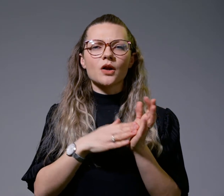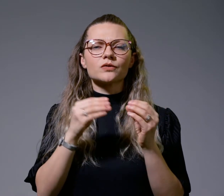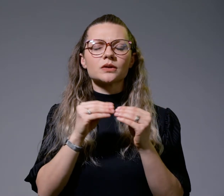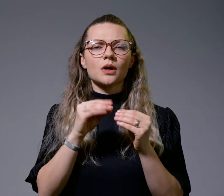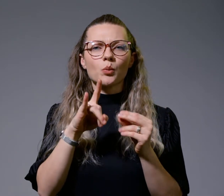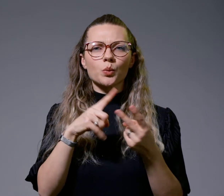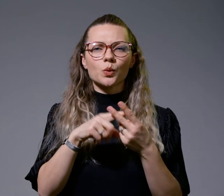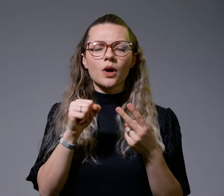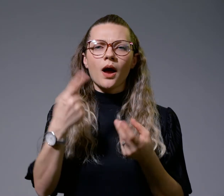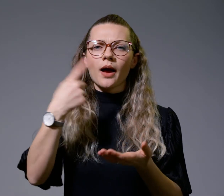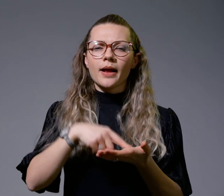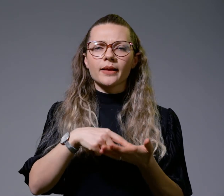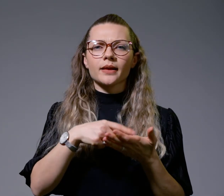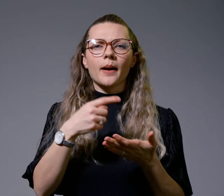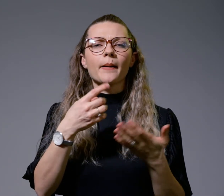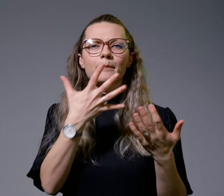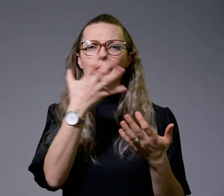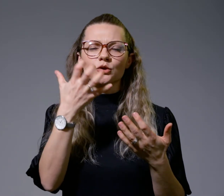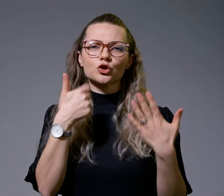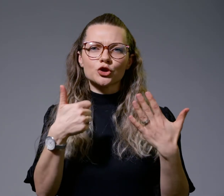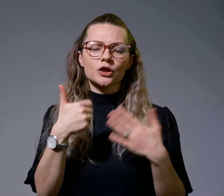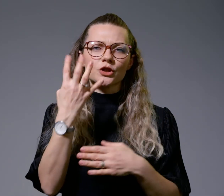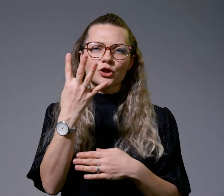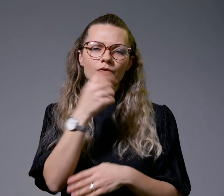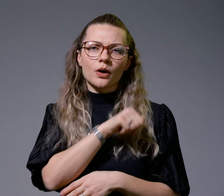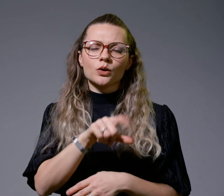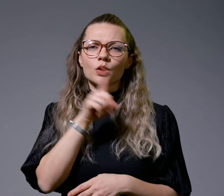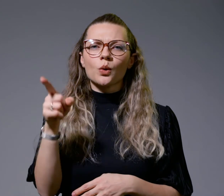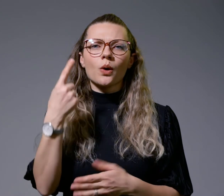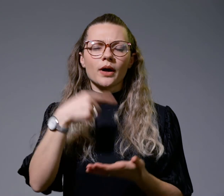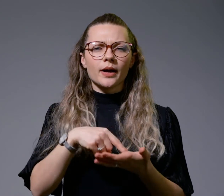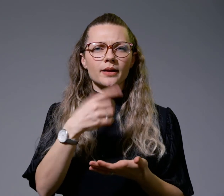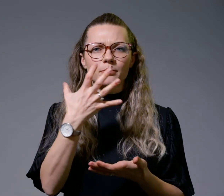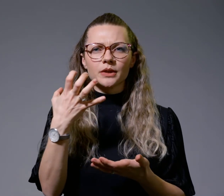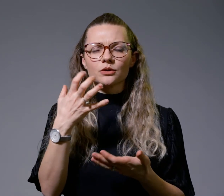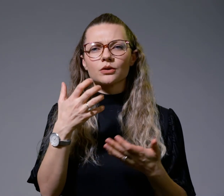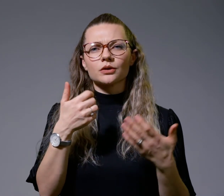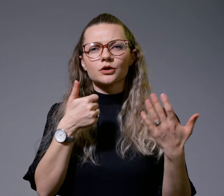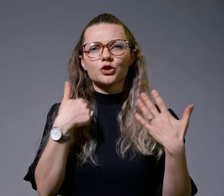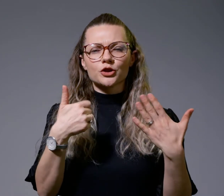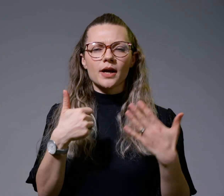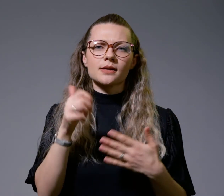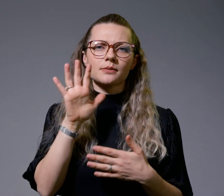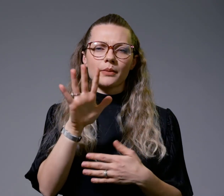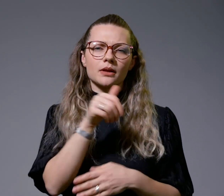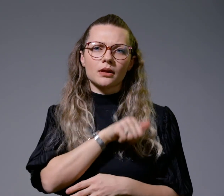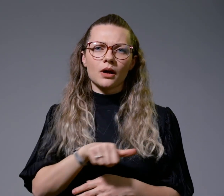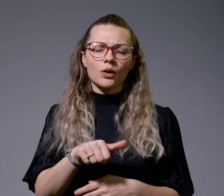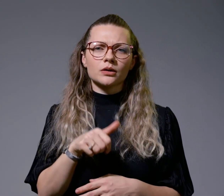1564-та до 1565-та година, во која